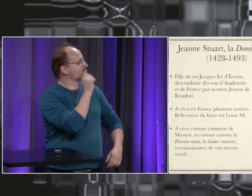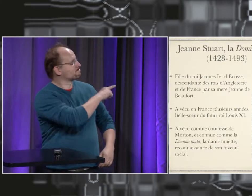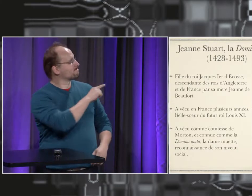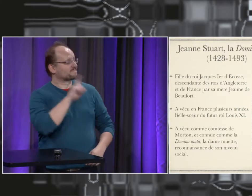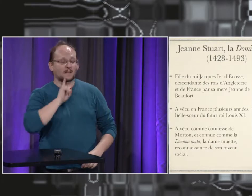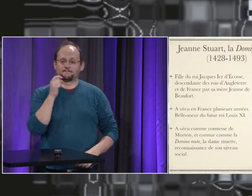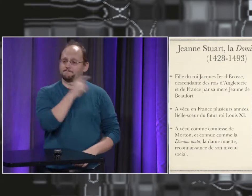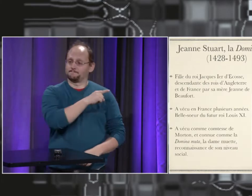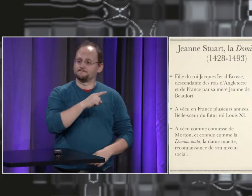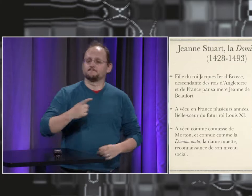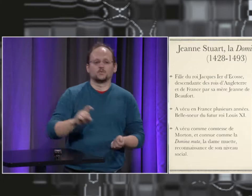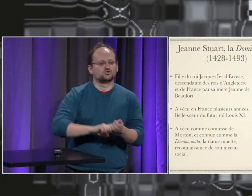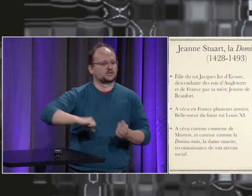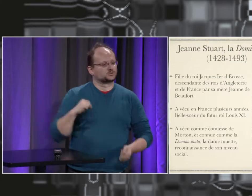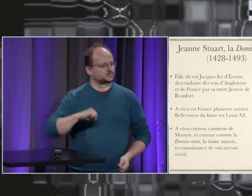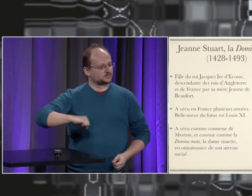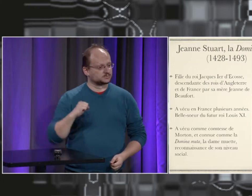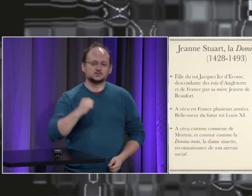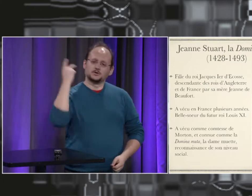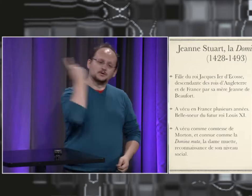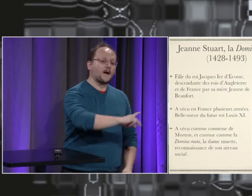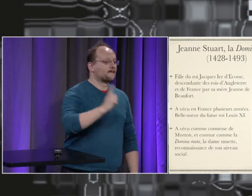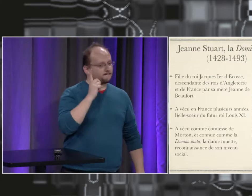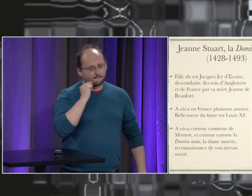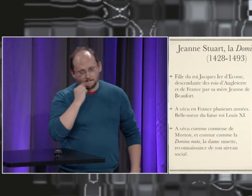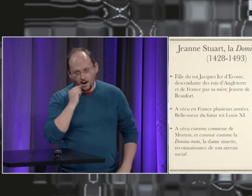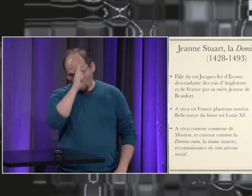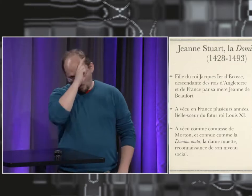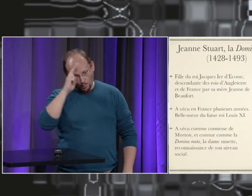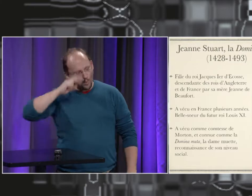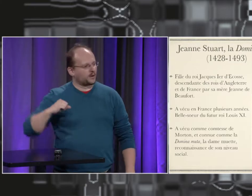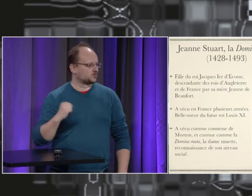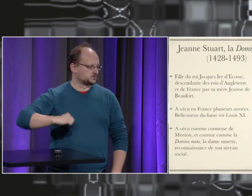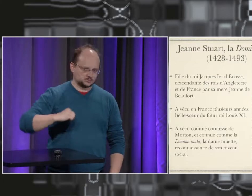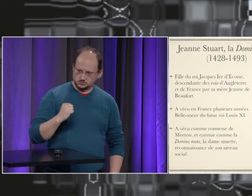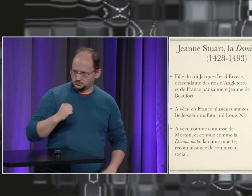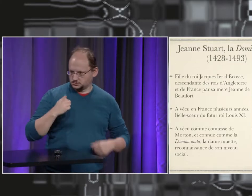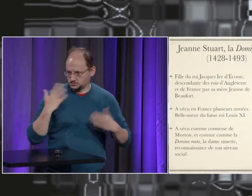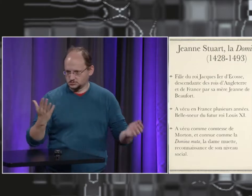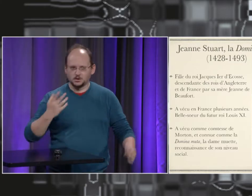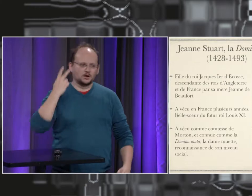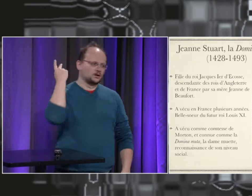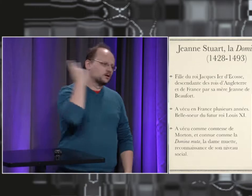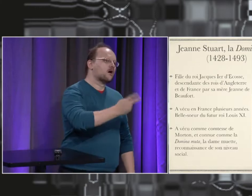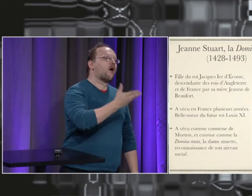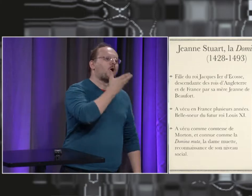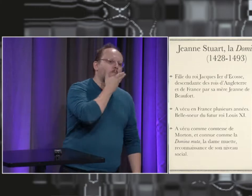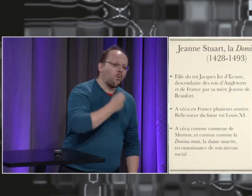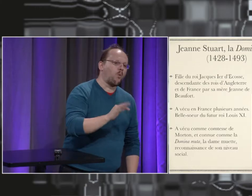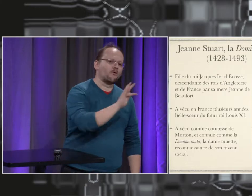enfin on part ce qu'on n'a pas jusqu'à présent parlé des hommes sourds mais aujourd'hui on a quand même trouvé des traces d'une jeune femme sourd